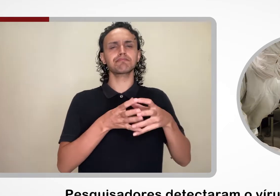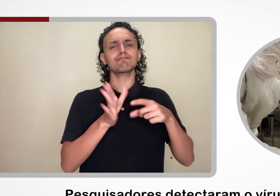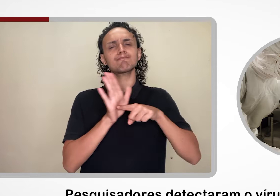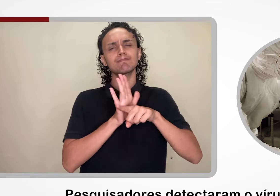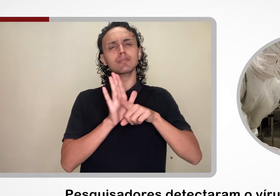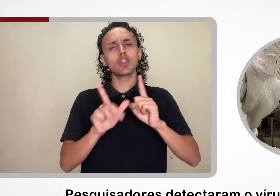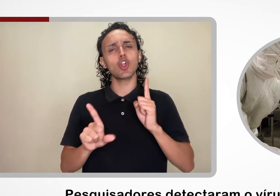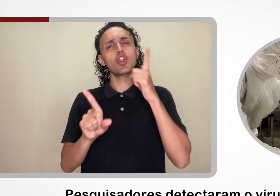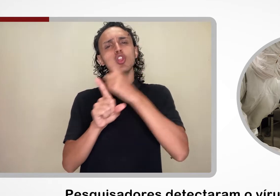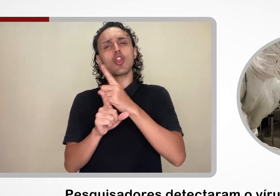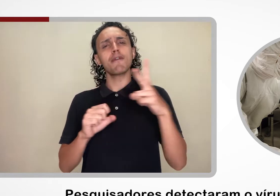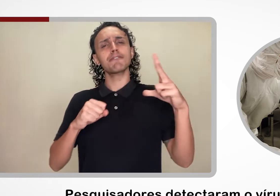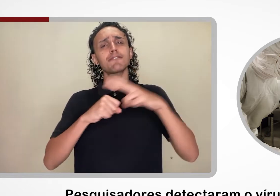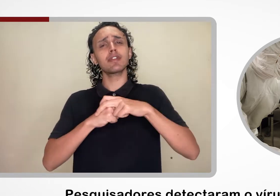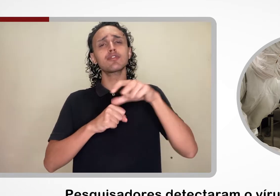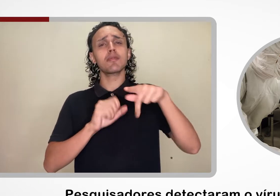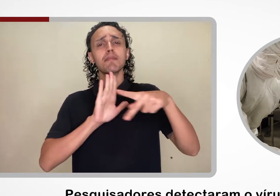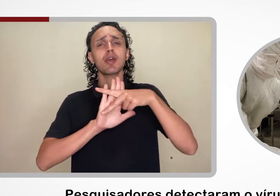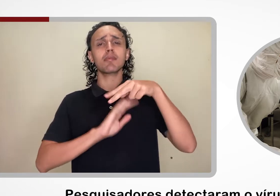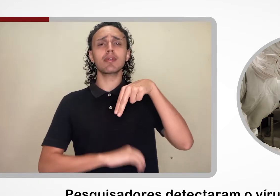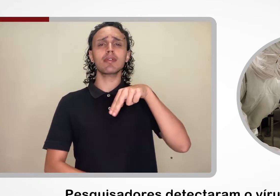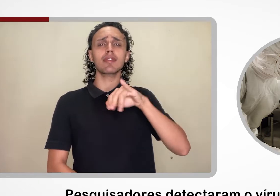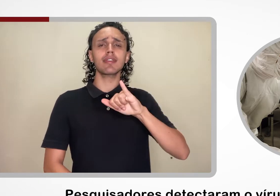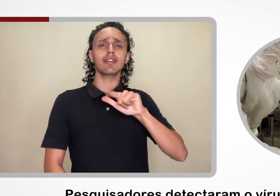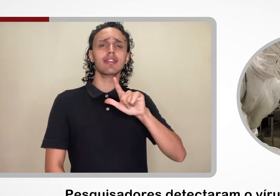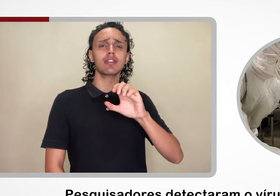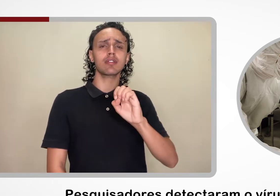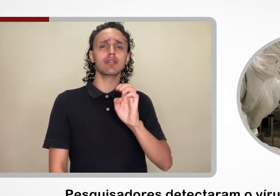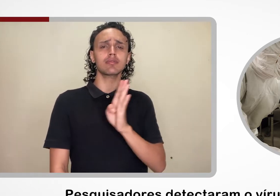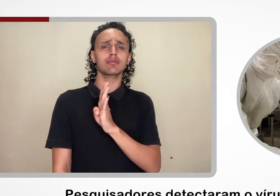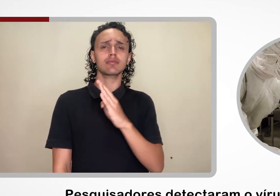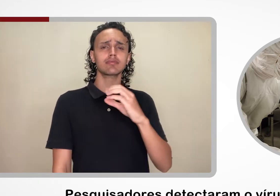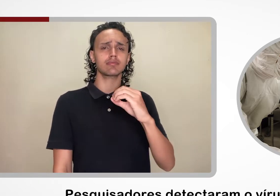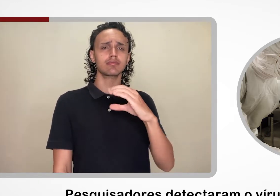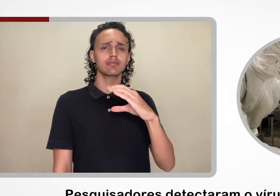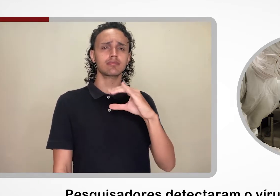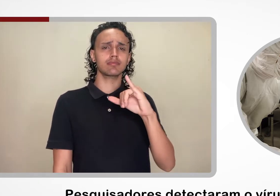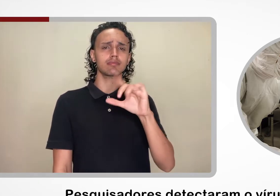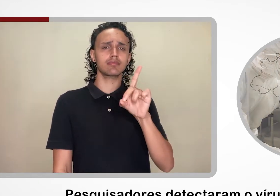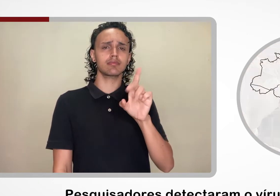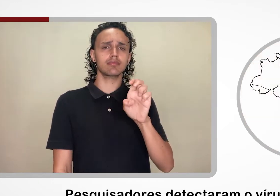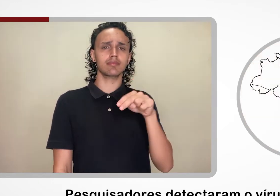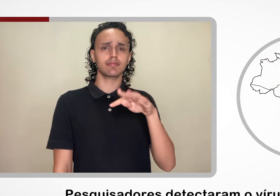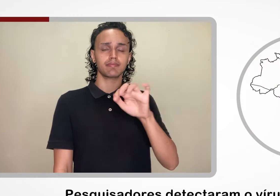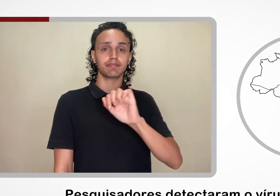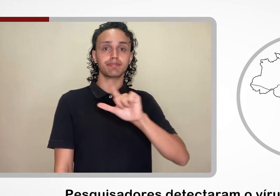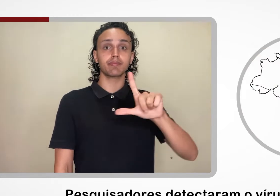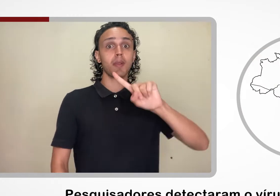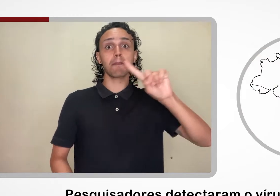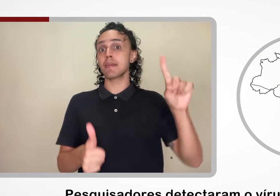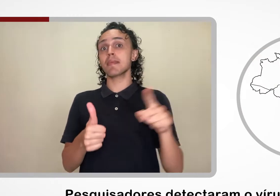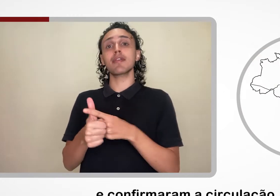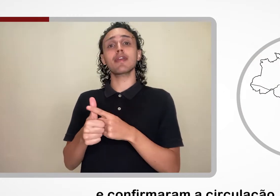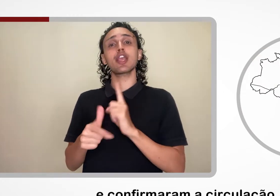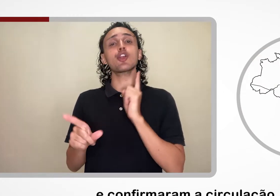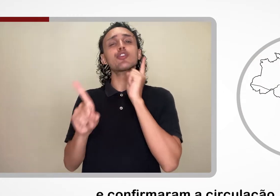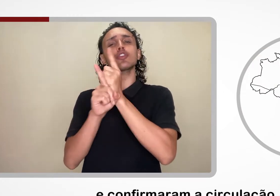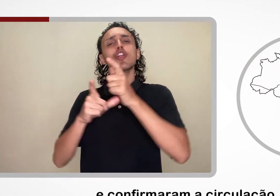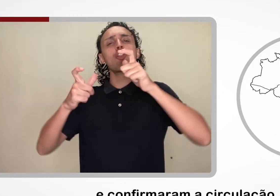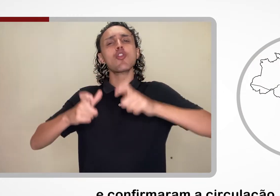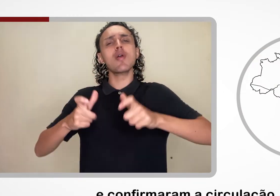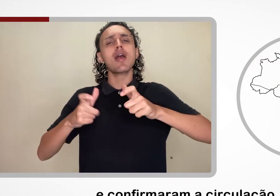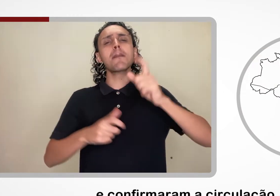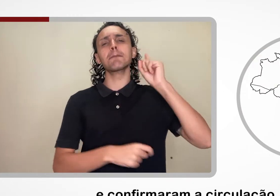Pesquisadores detectaram o vírus do Nilo Ocidental pela primeira vez em Minas Gerais e